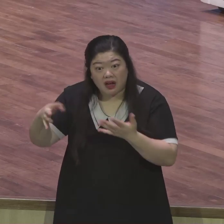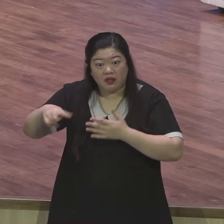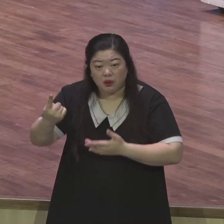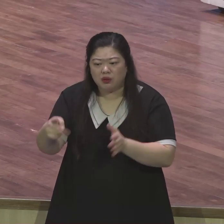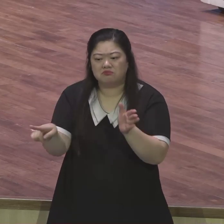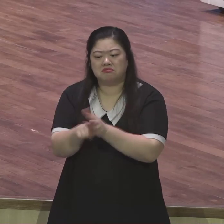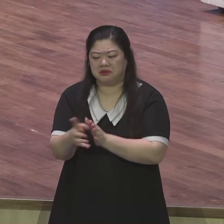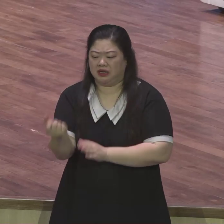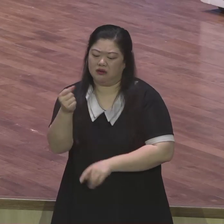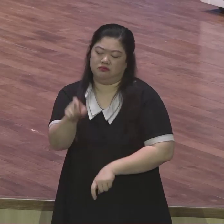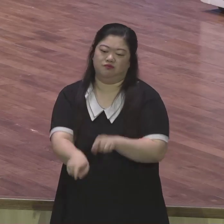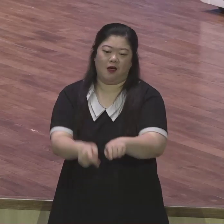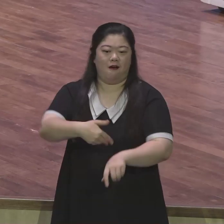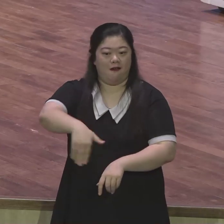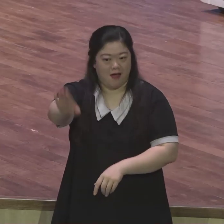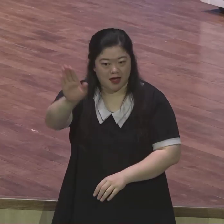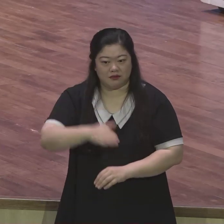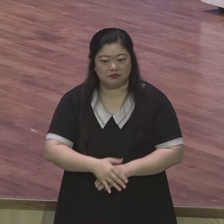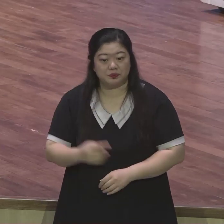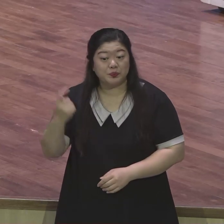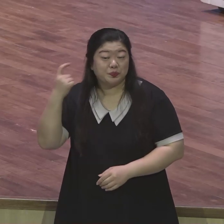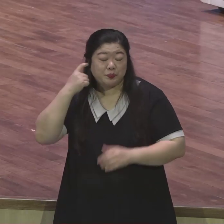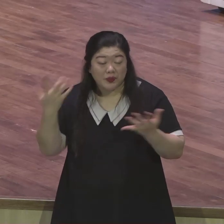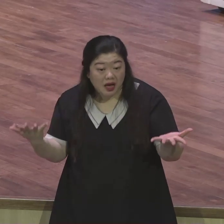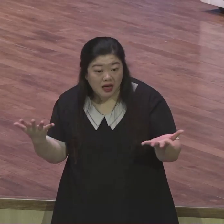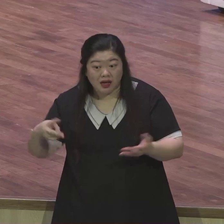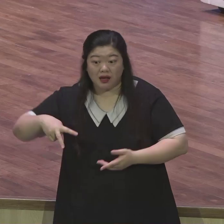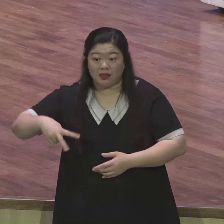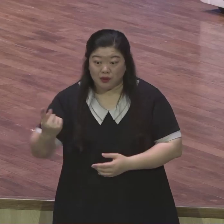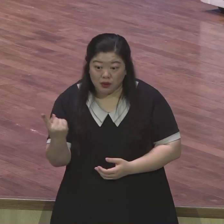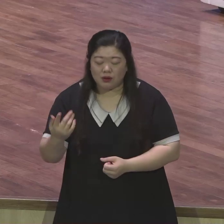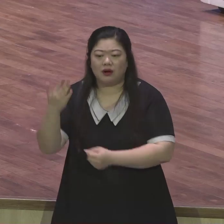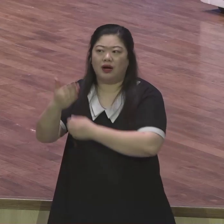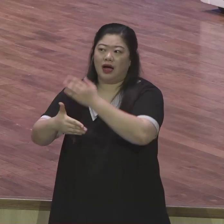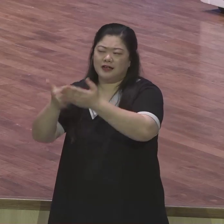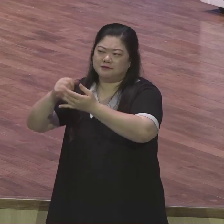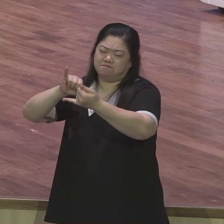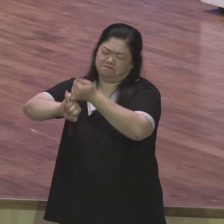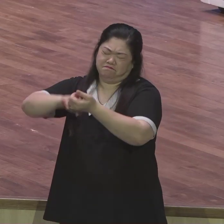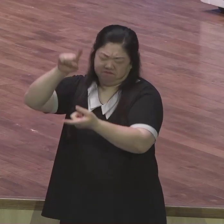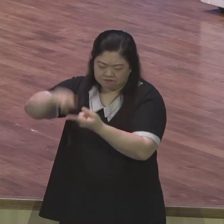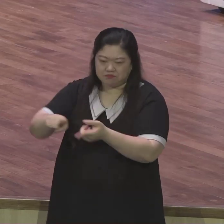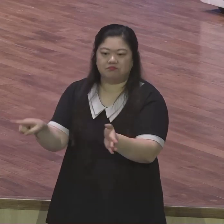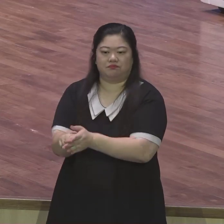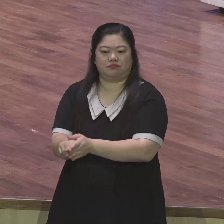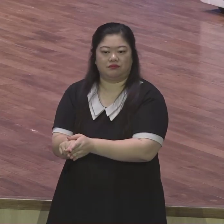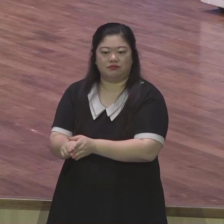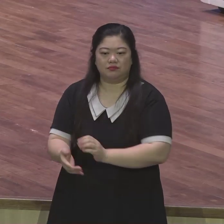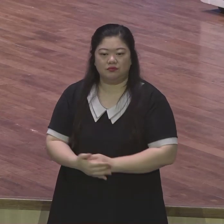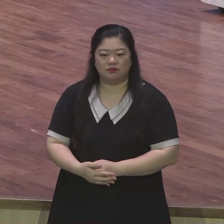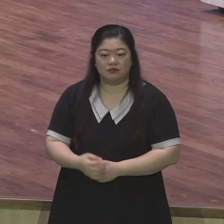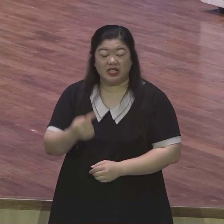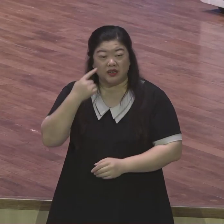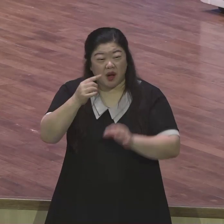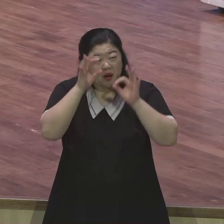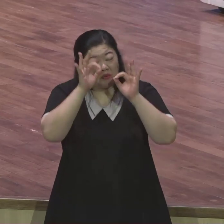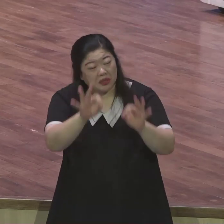늘 걸으며 이 귀에 아무 소리 아니 들려도 하나님의 약속 위에 서리라 이 눈이 보기에는 어떠하든지 이미 얻은